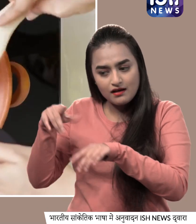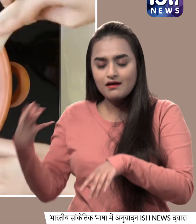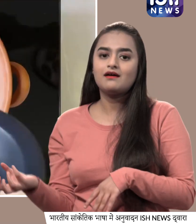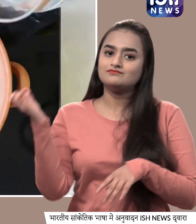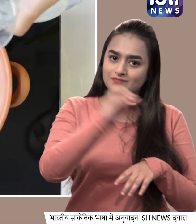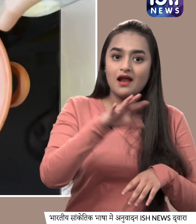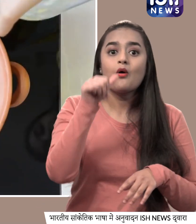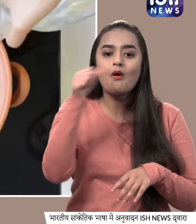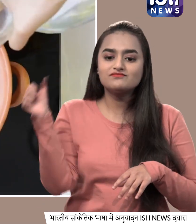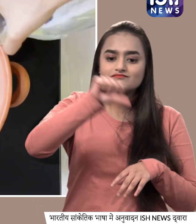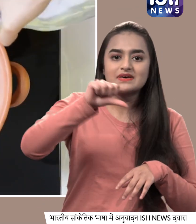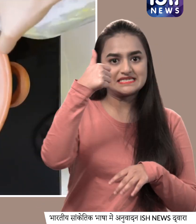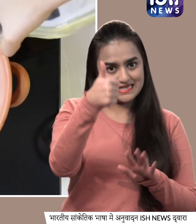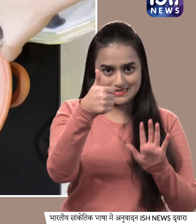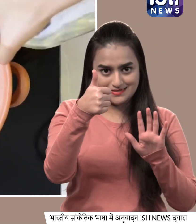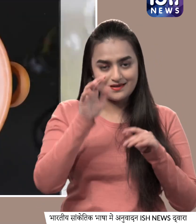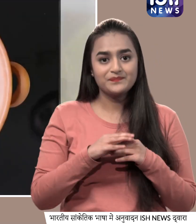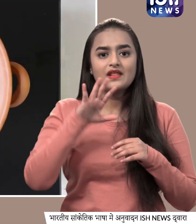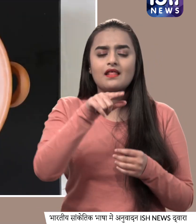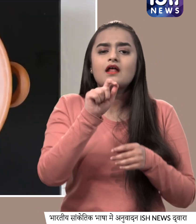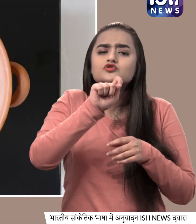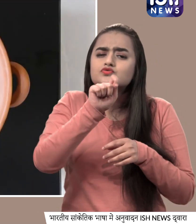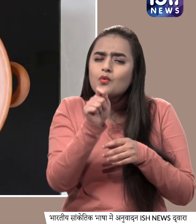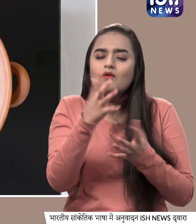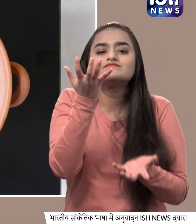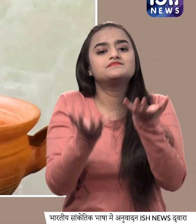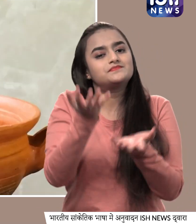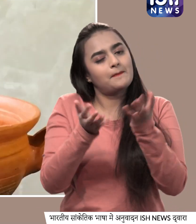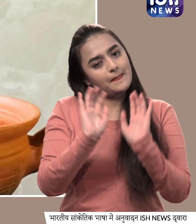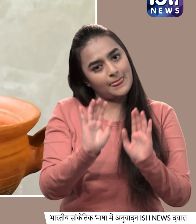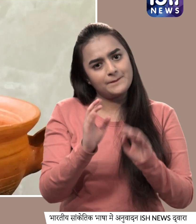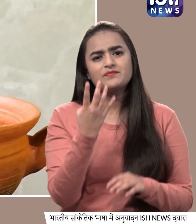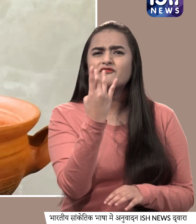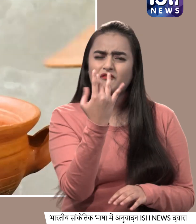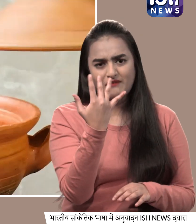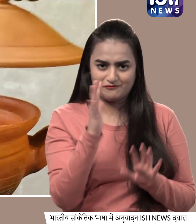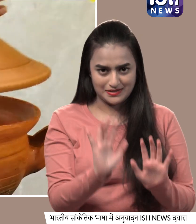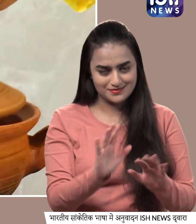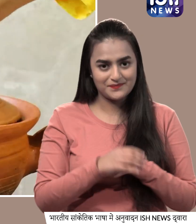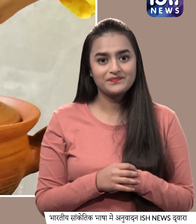पानी डालिए, उसको धीमी आज पर पकने दे, करीब 4-5 मिनट के लिए, जब तक